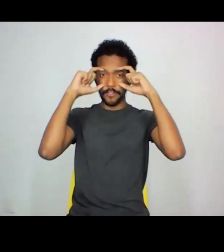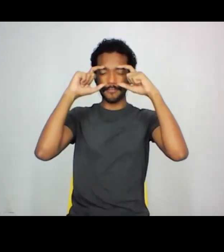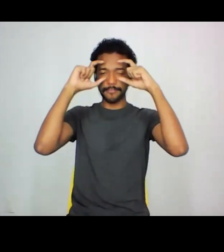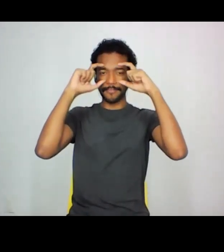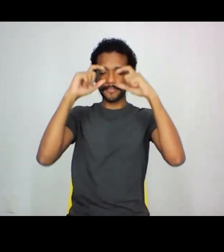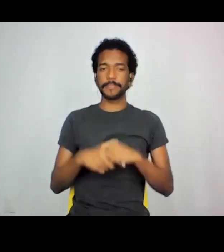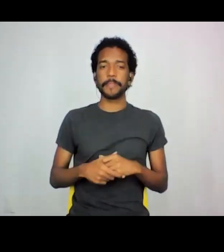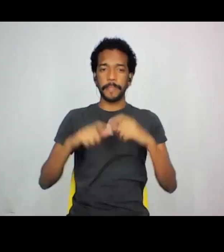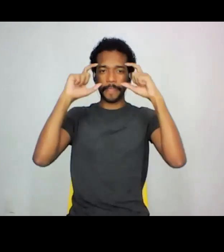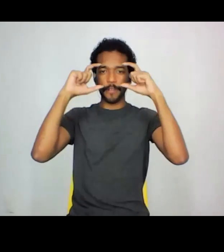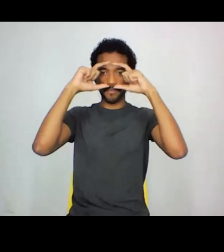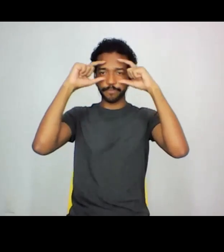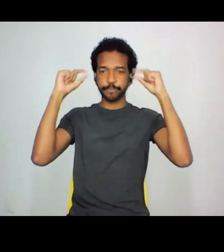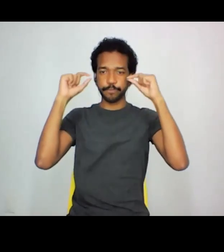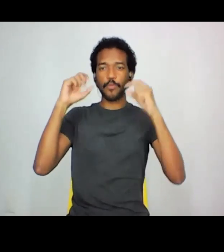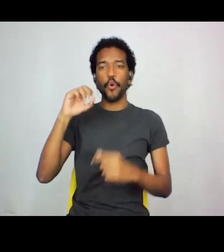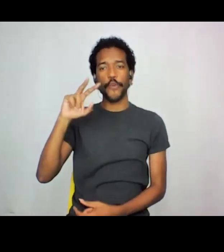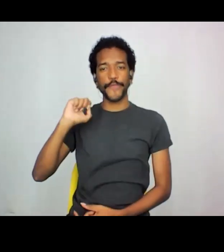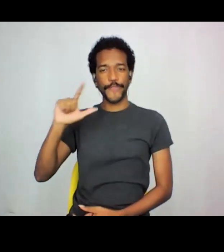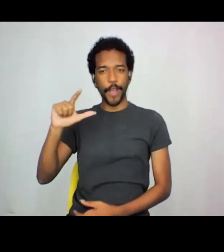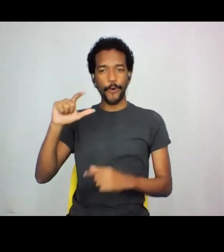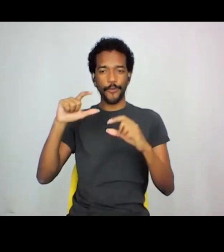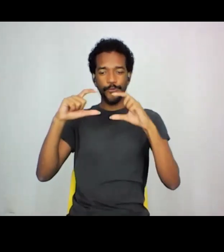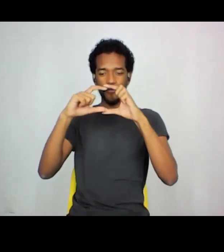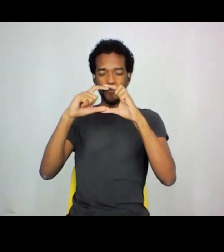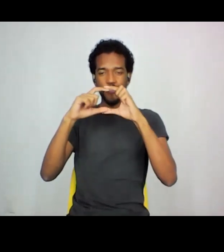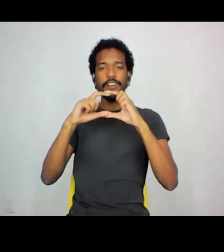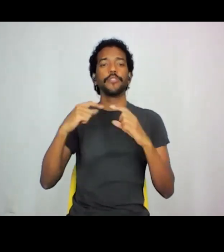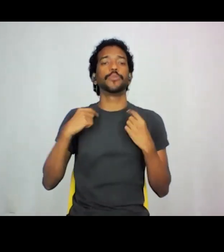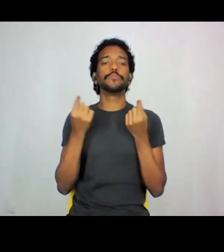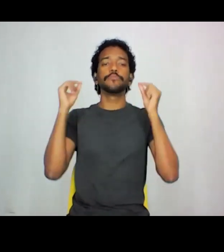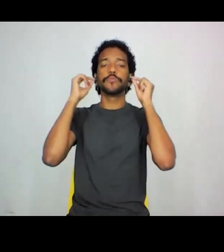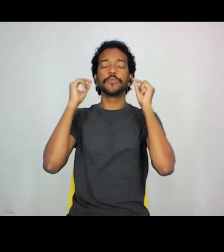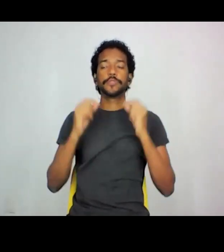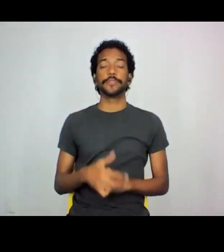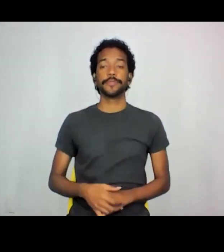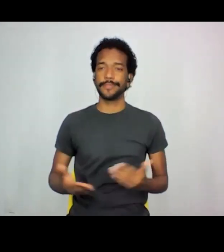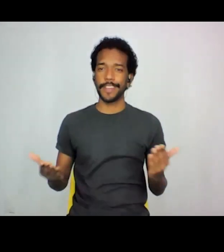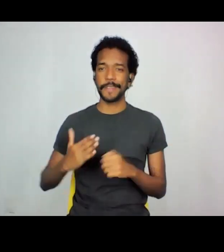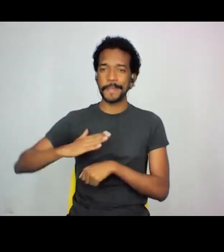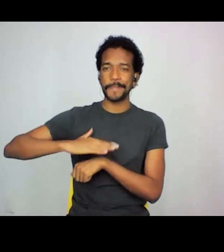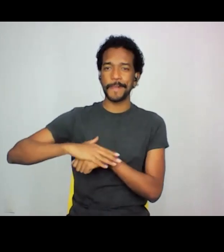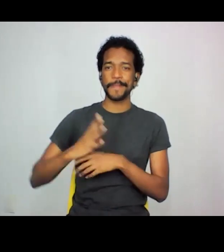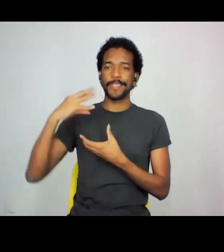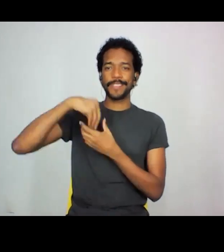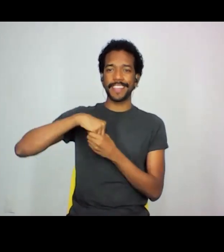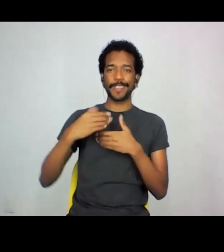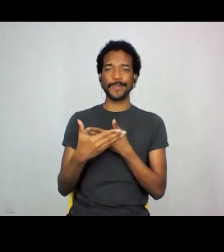ovais, e usando um fone, e eu me encontro, nesse momento, no meu quarto,